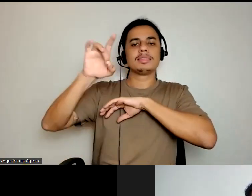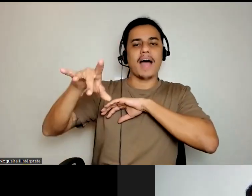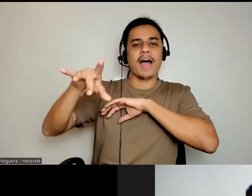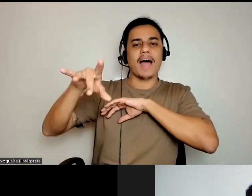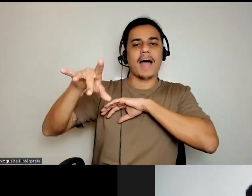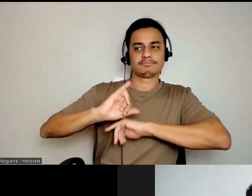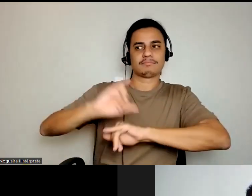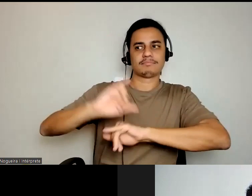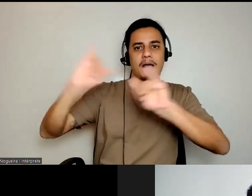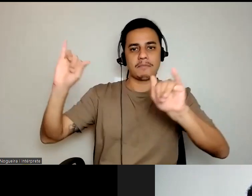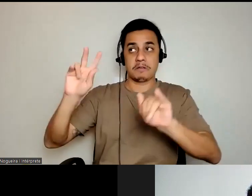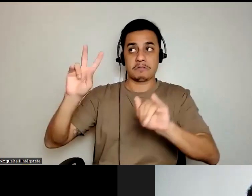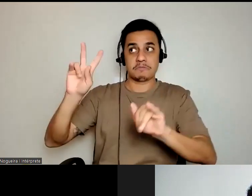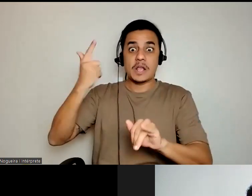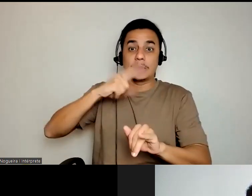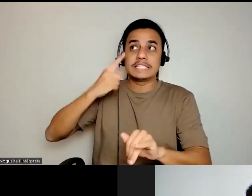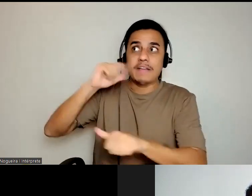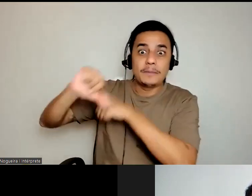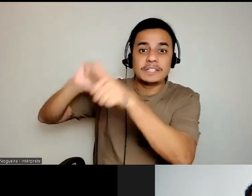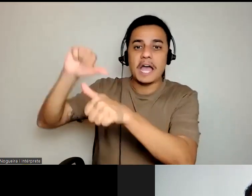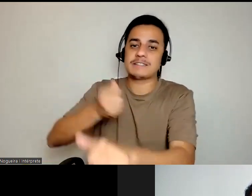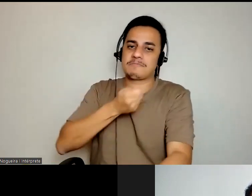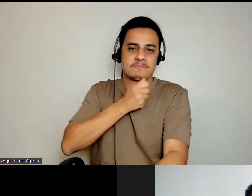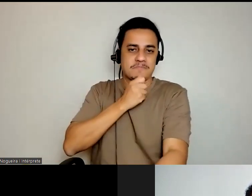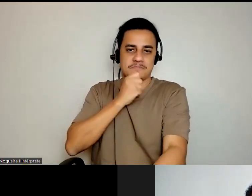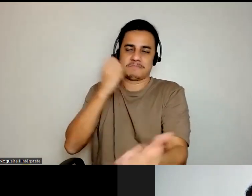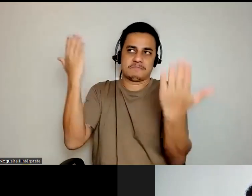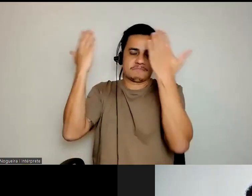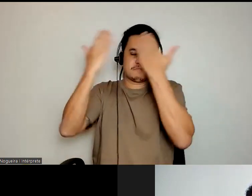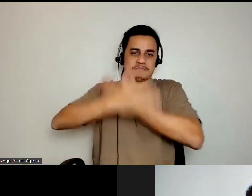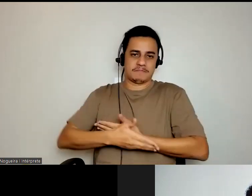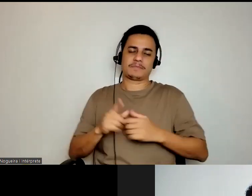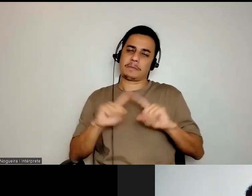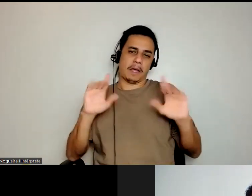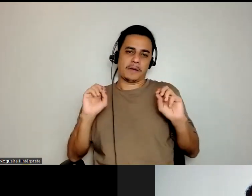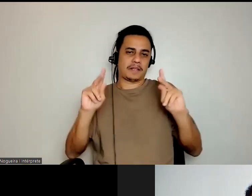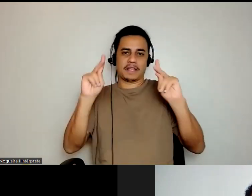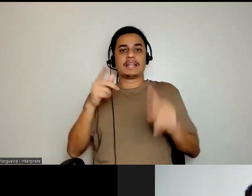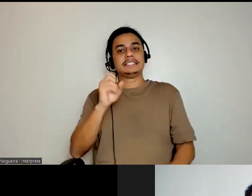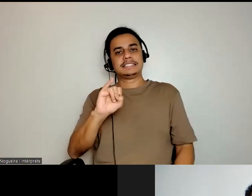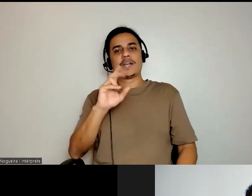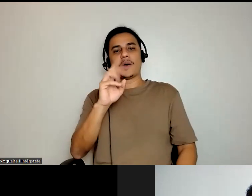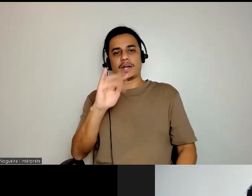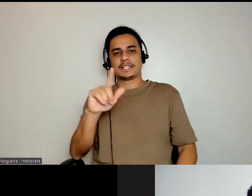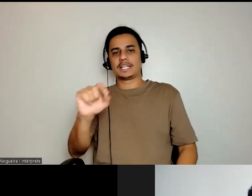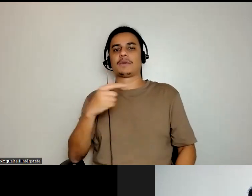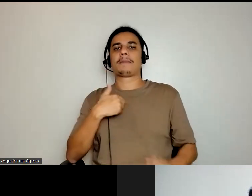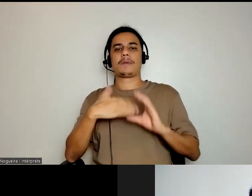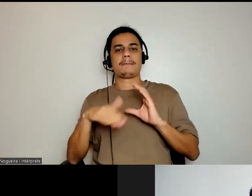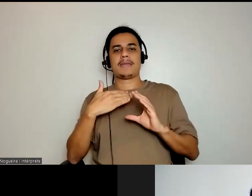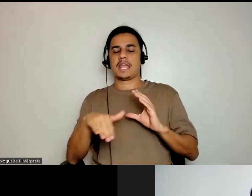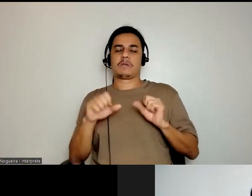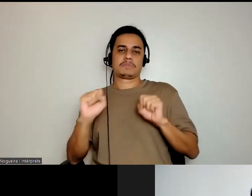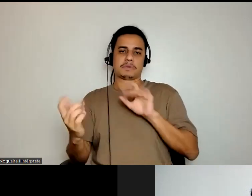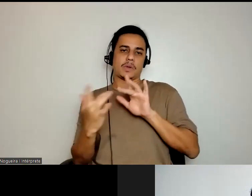porque isso é um processo de médio e longo prazo. Mas, enfim, não vou me estender muito, Rodrigo. Se você quiser, depois eu vou deixar meu e-mail aqui para